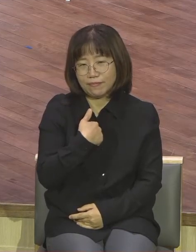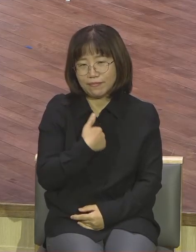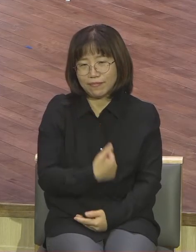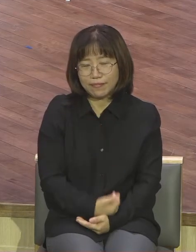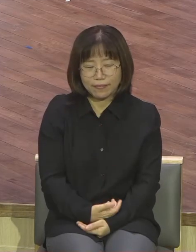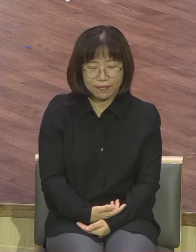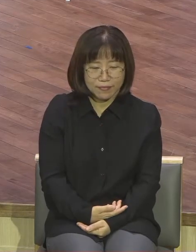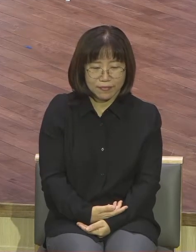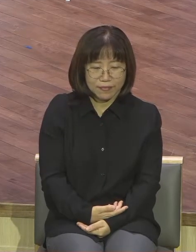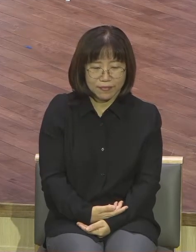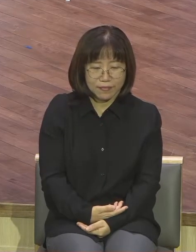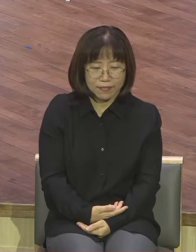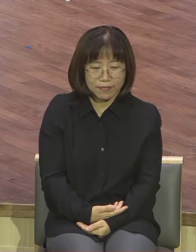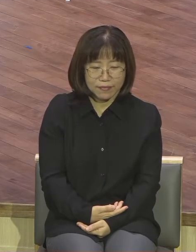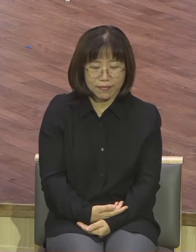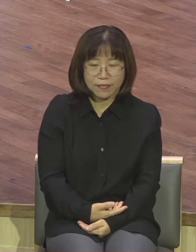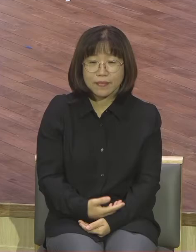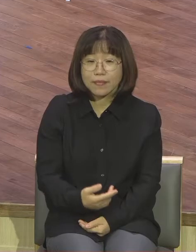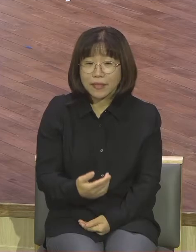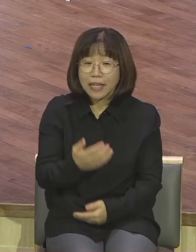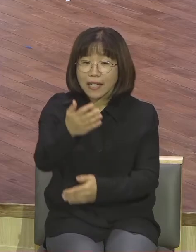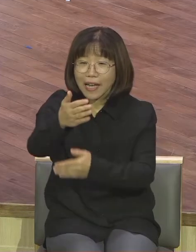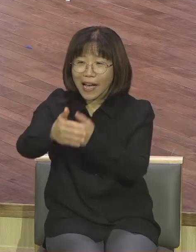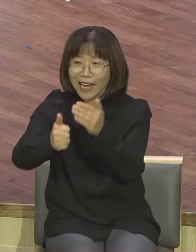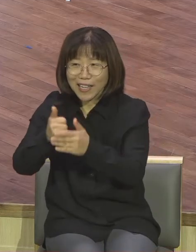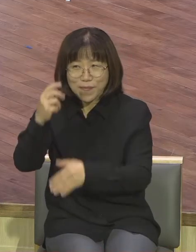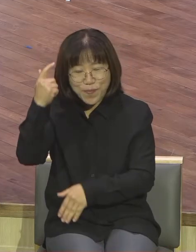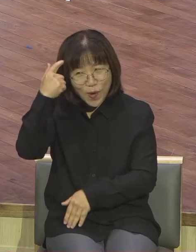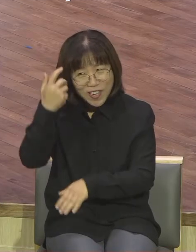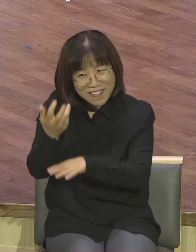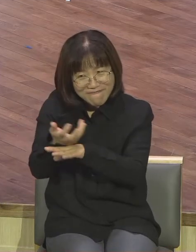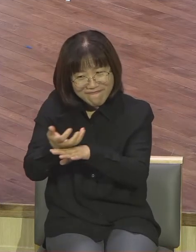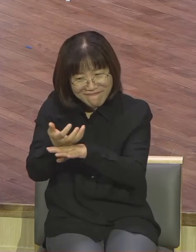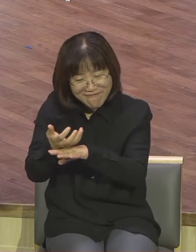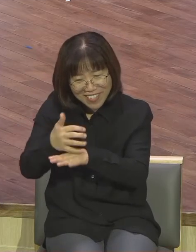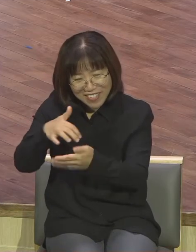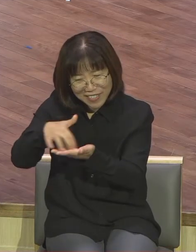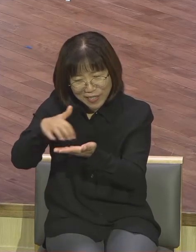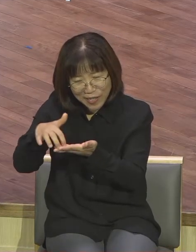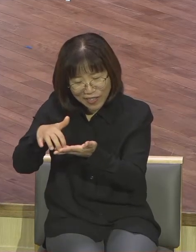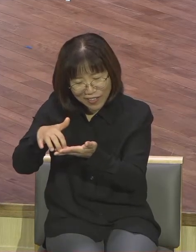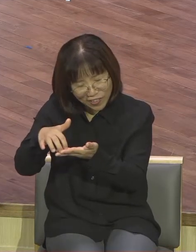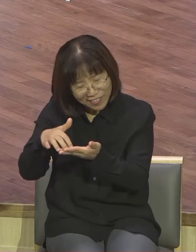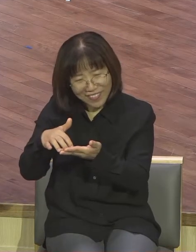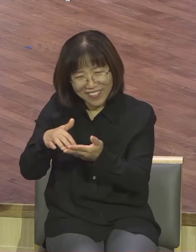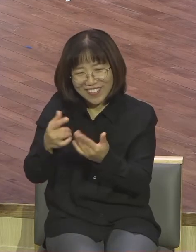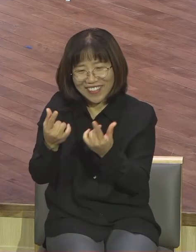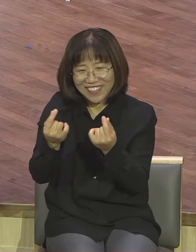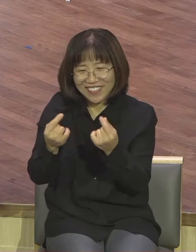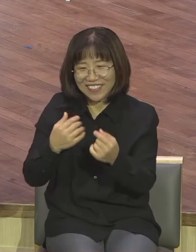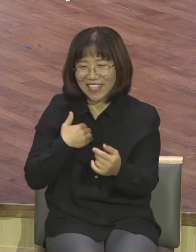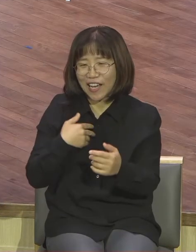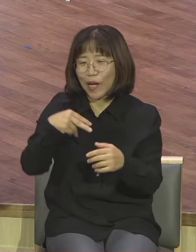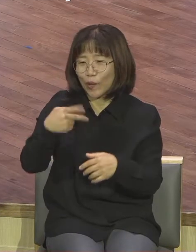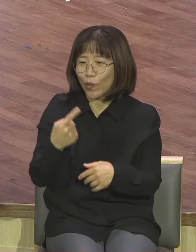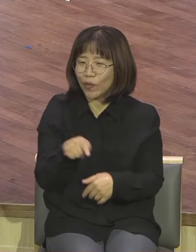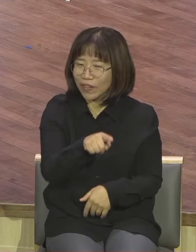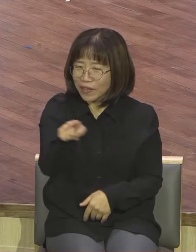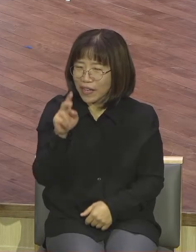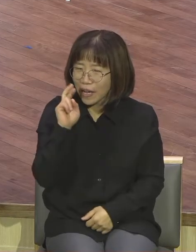하나님이 머리카락을 쓰시기 때문에 나도 세밀해요 여러분을 생각할 때는 잘 모를 거라고 생각하면 그